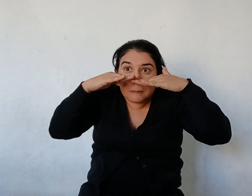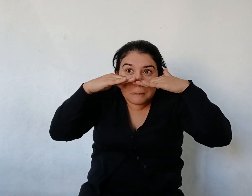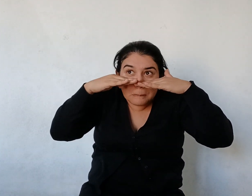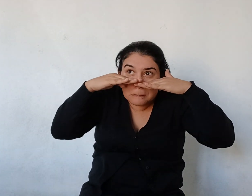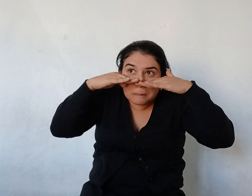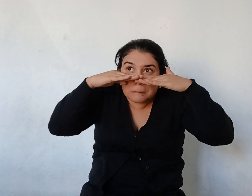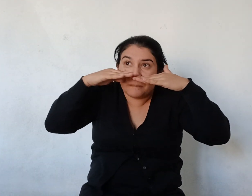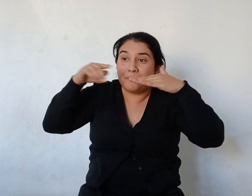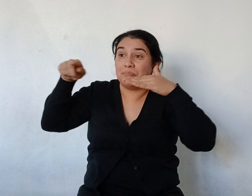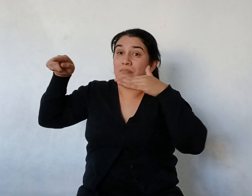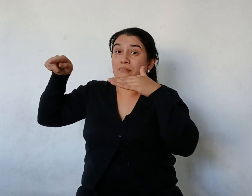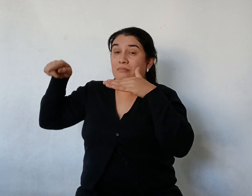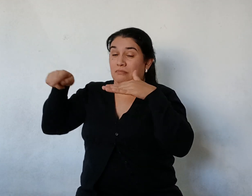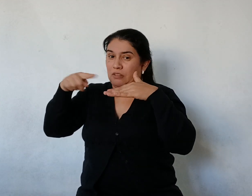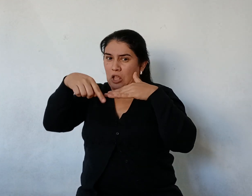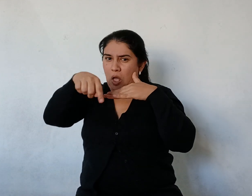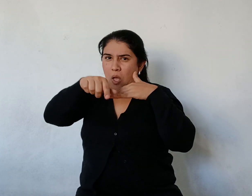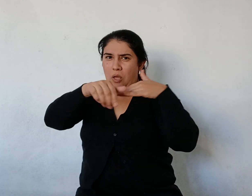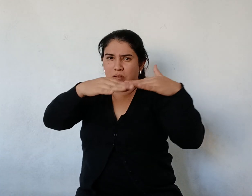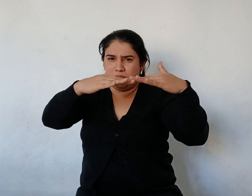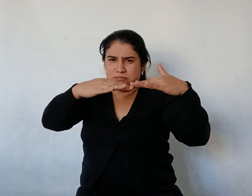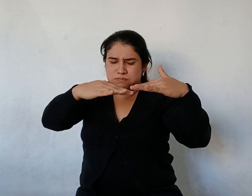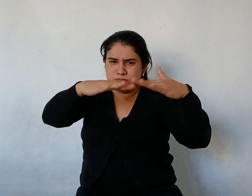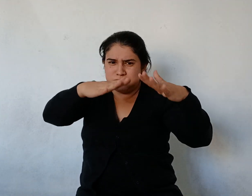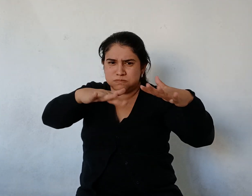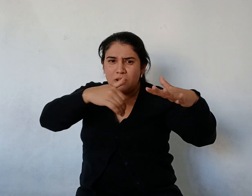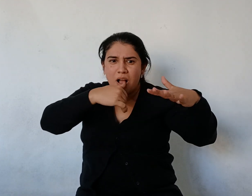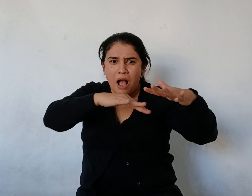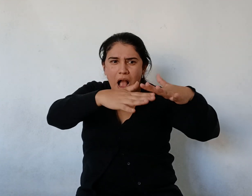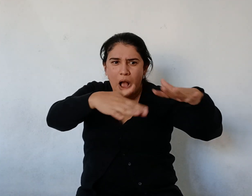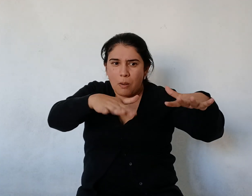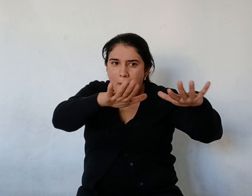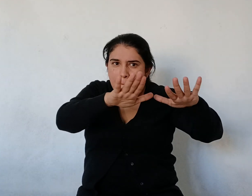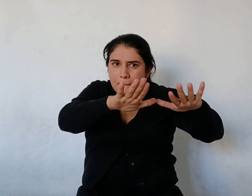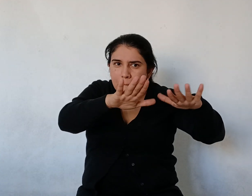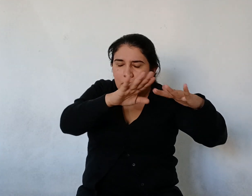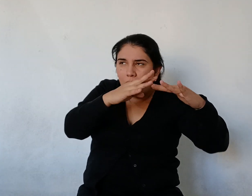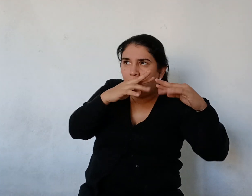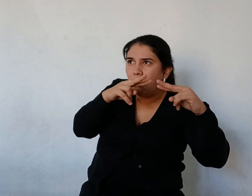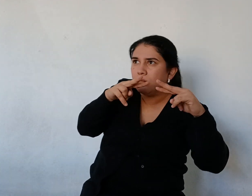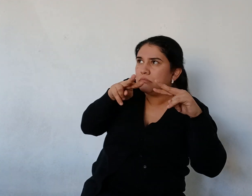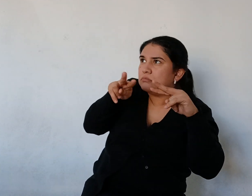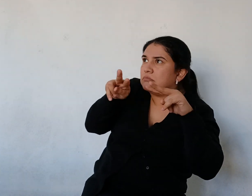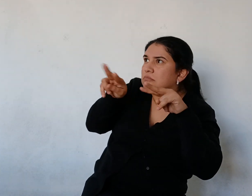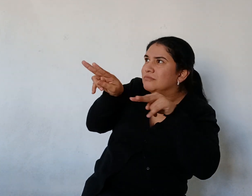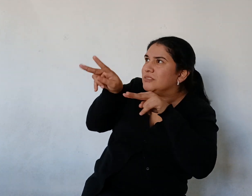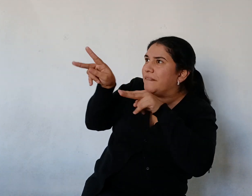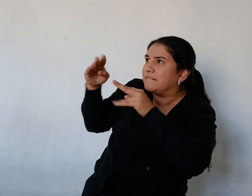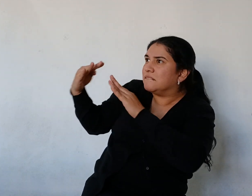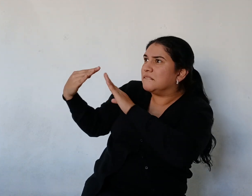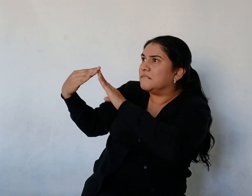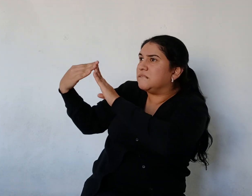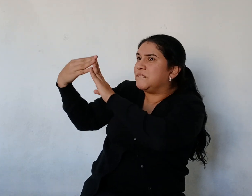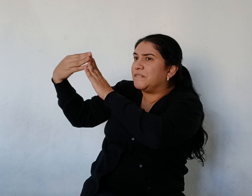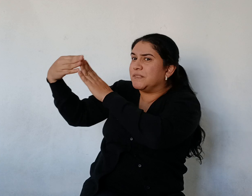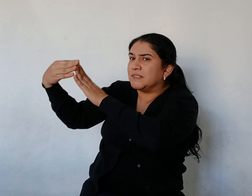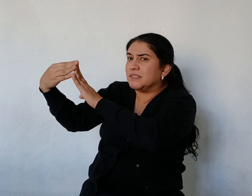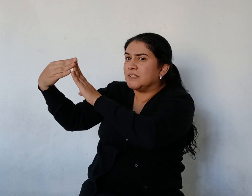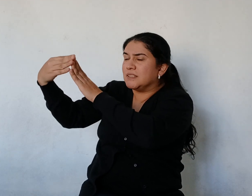quedaron hundidos Con la nariz y los ojos Únicamente fuera del agua En ese mismo momento Del buque